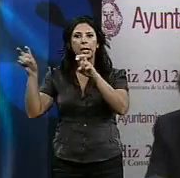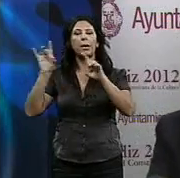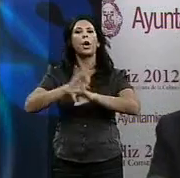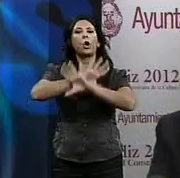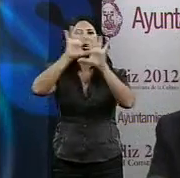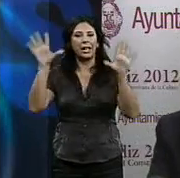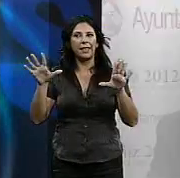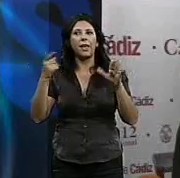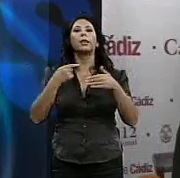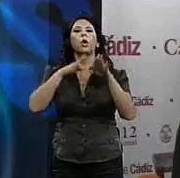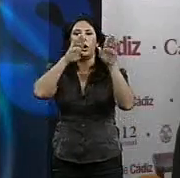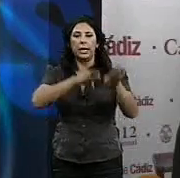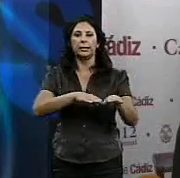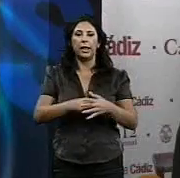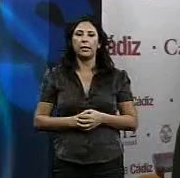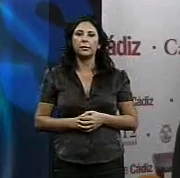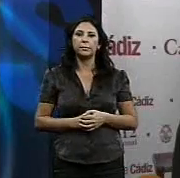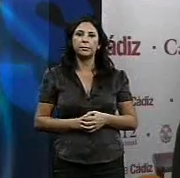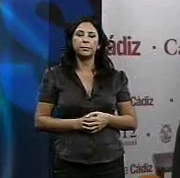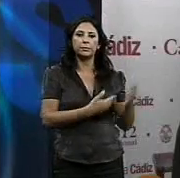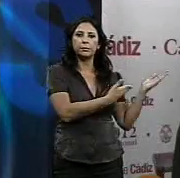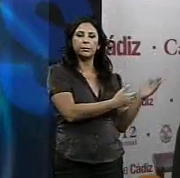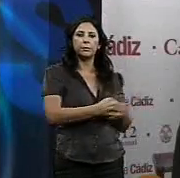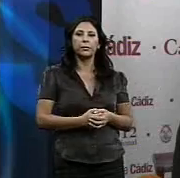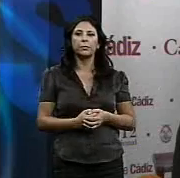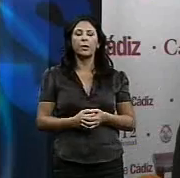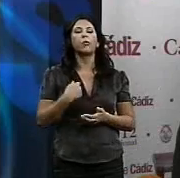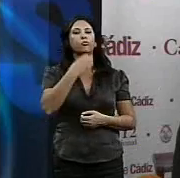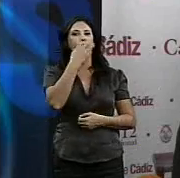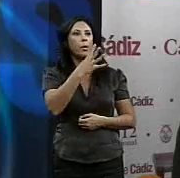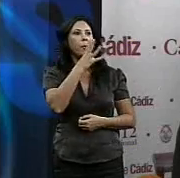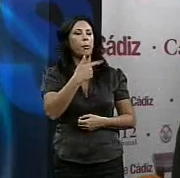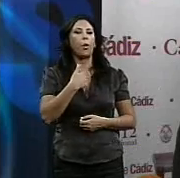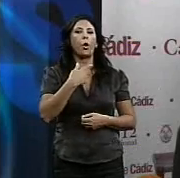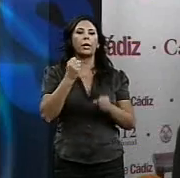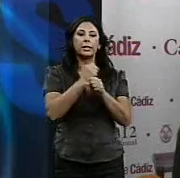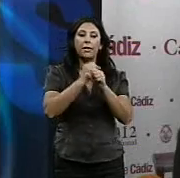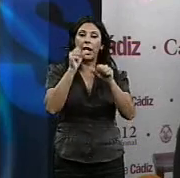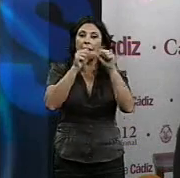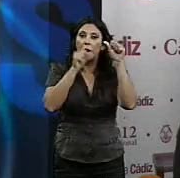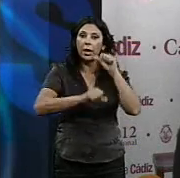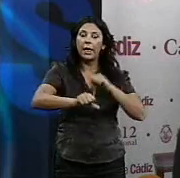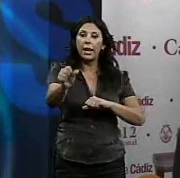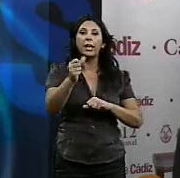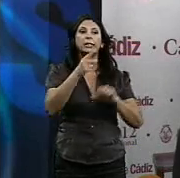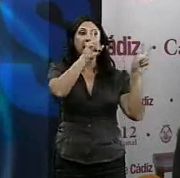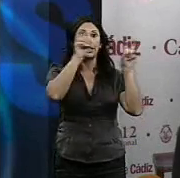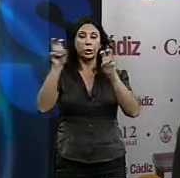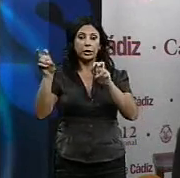lealtad. Me da mucha tranquilidad porque me permite trabajar de ahora en adelante no solamente en esos aspectos sino en otros